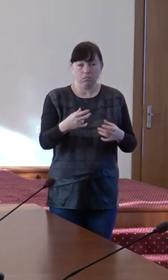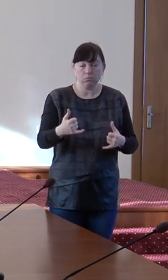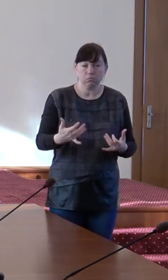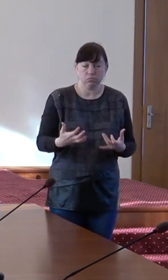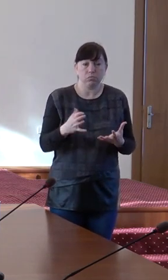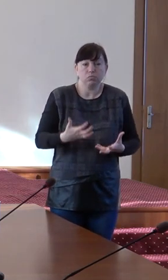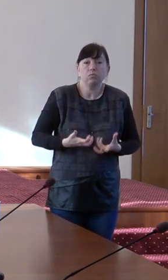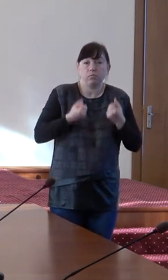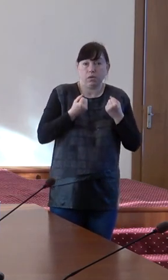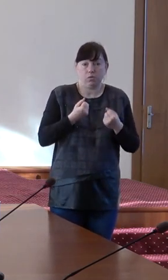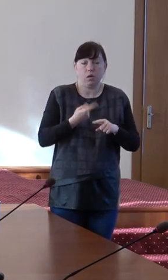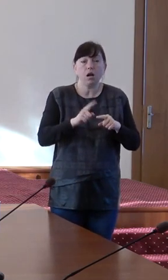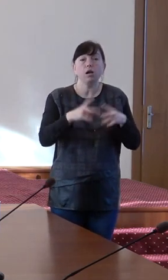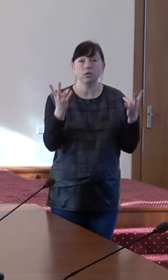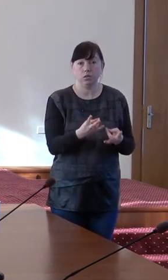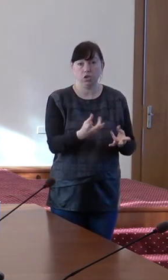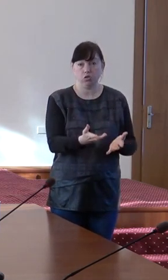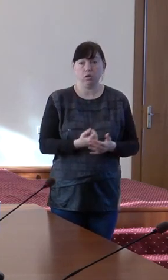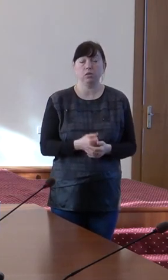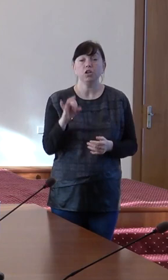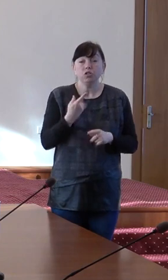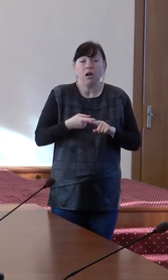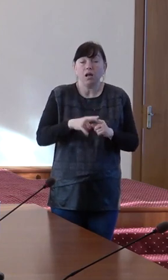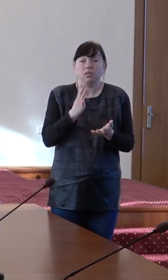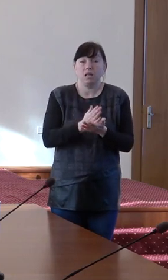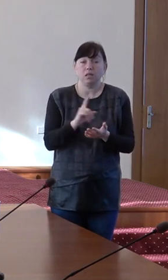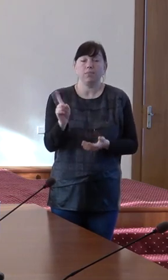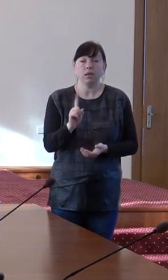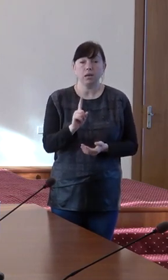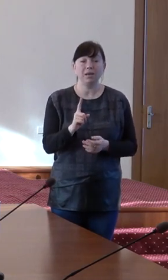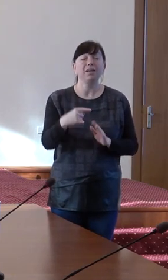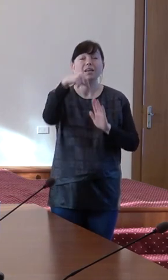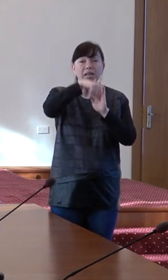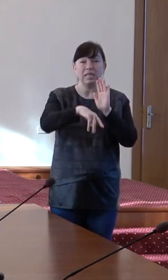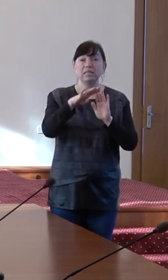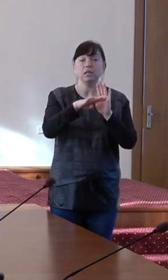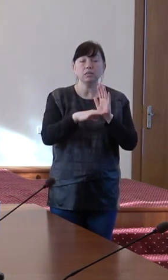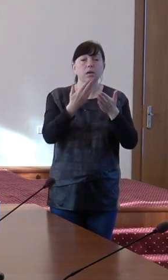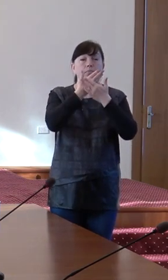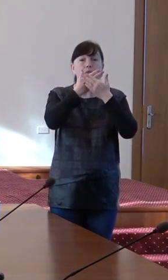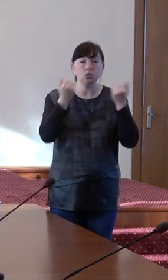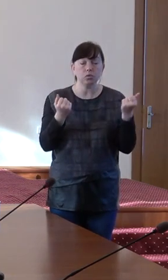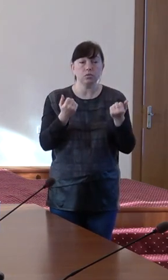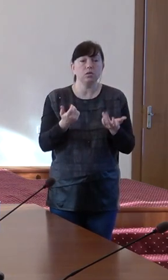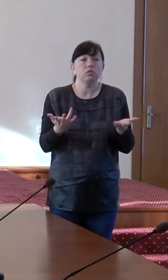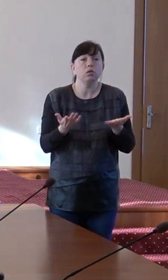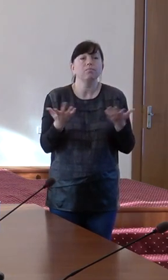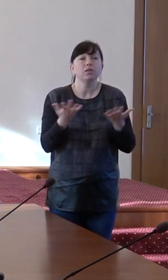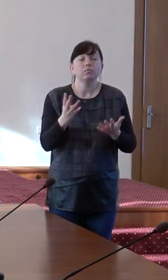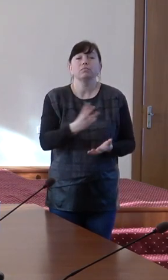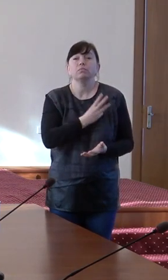necesar. Și asta înseamnă că în sistem nu există o motivație